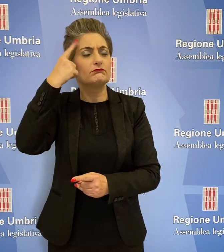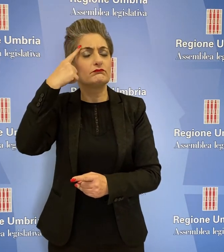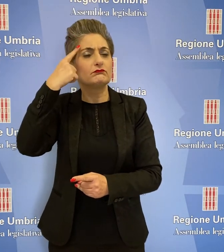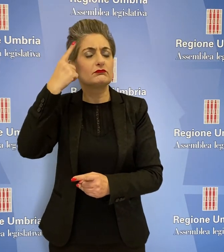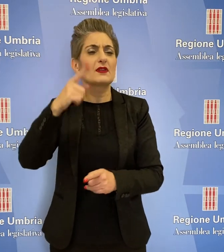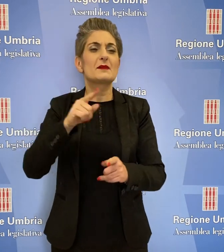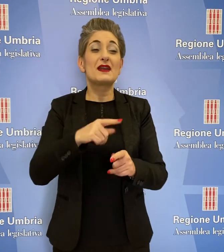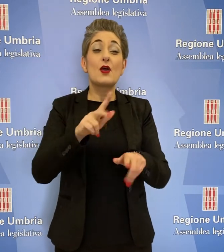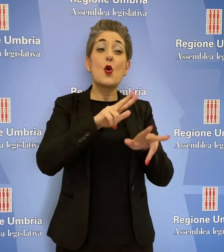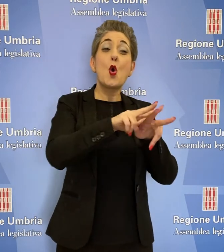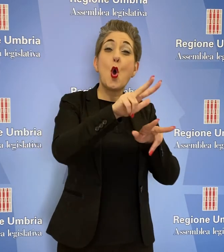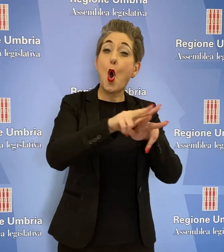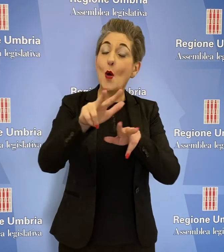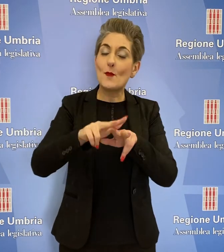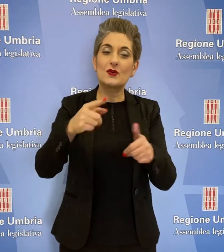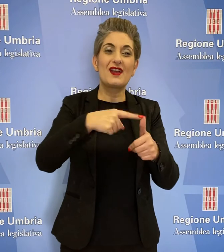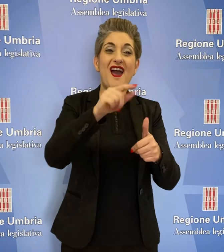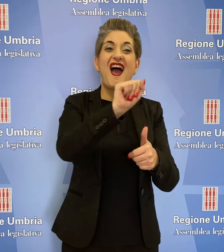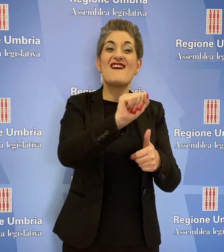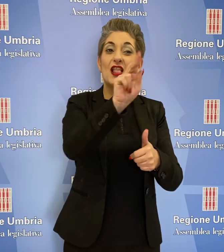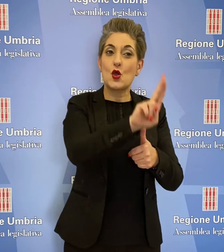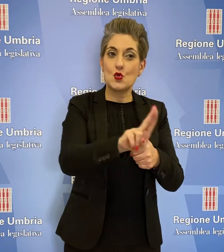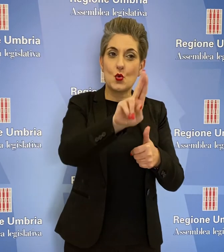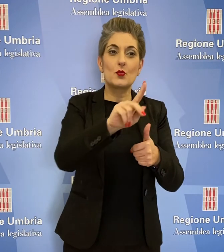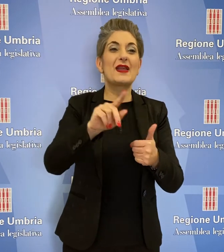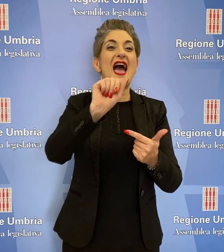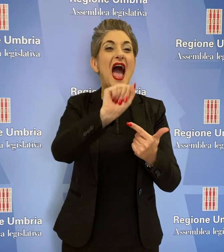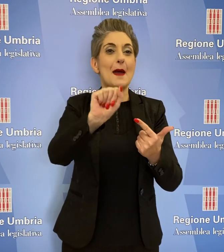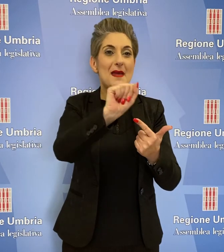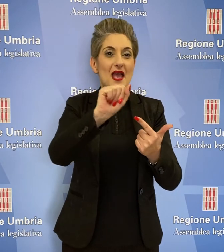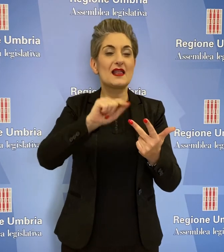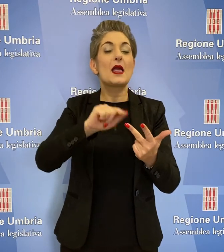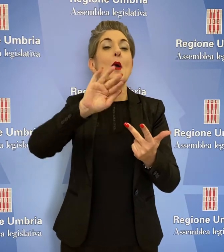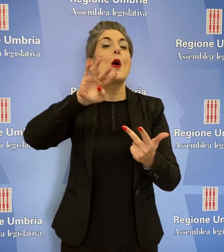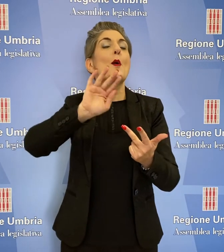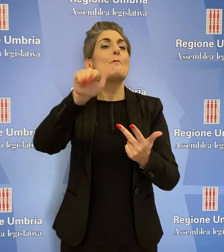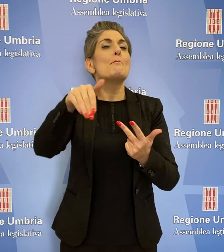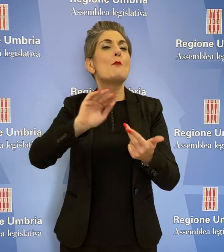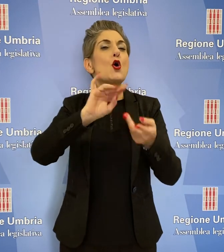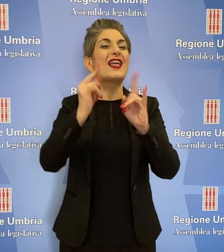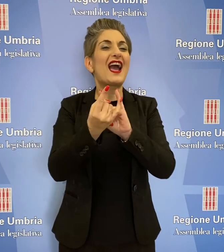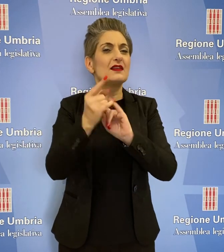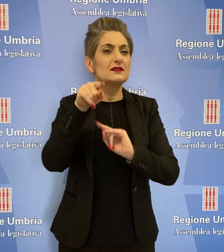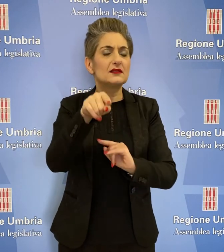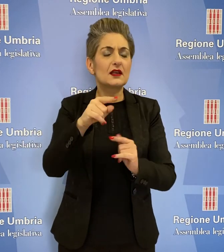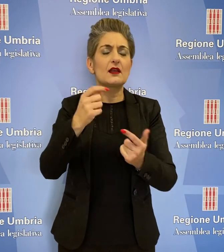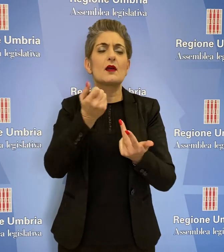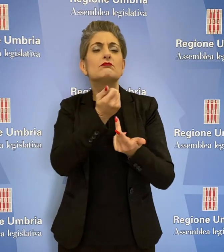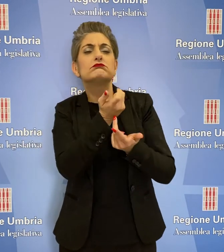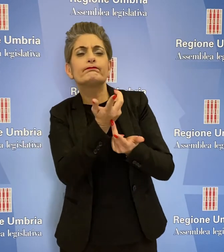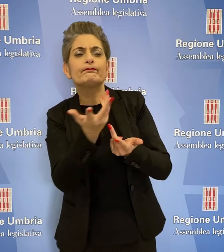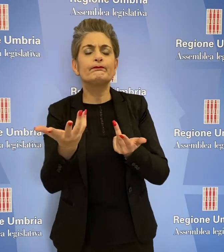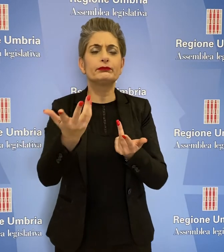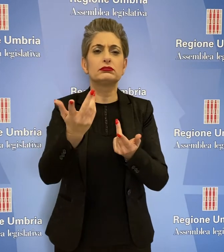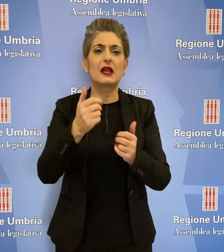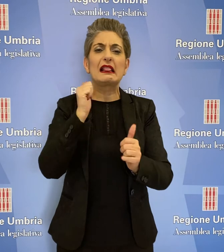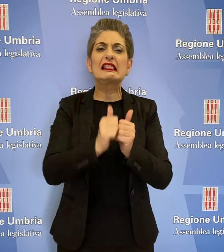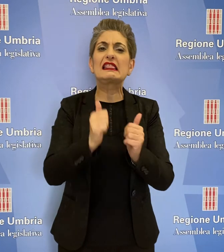rispettivamente per Avigliano, Amelia e Monte Castrilli la quantificazione